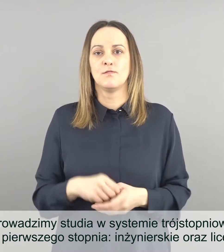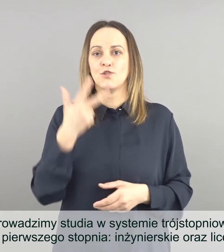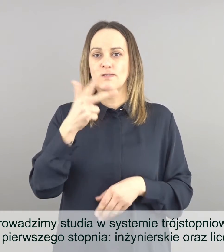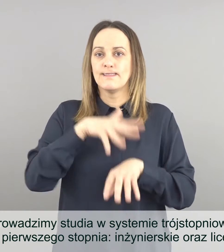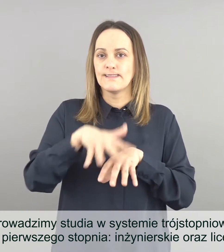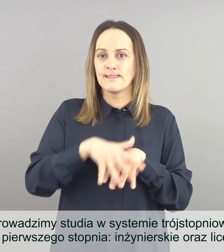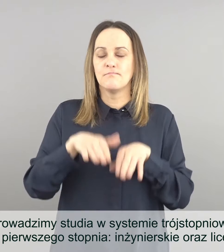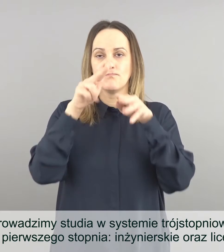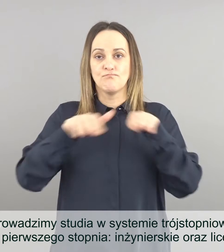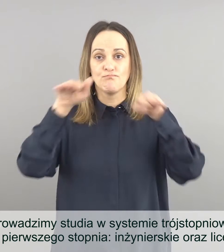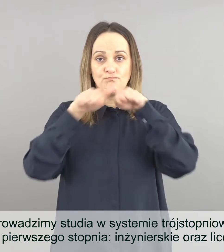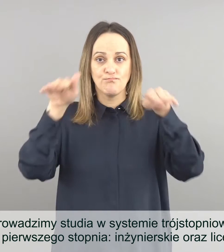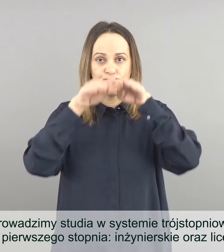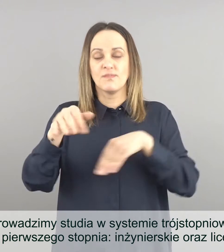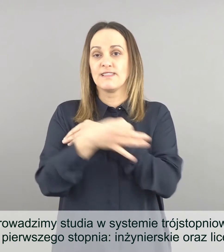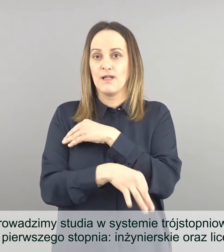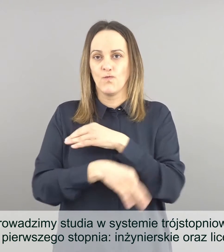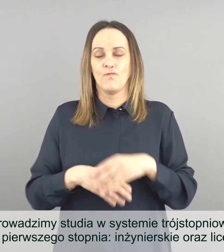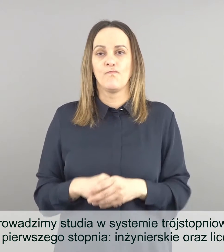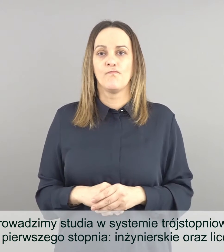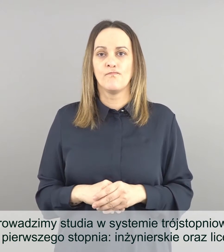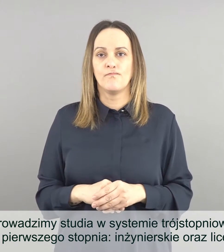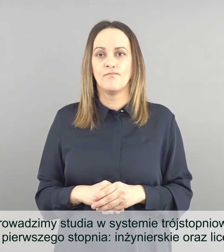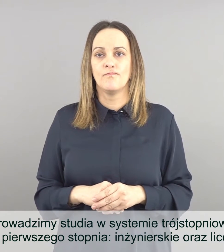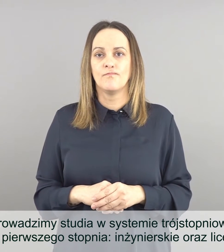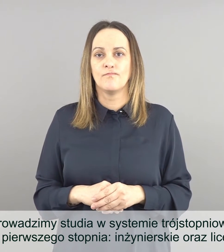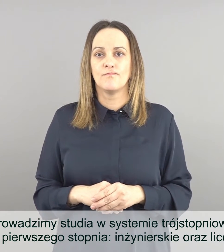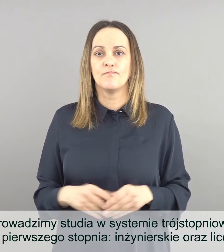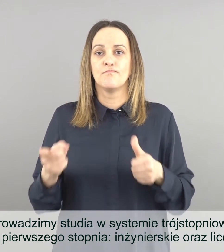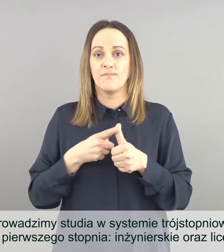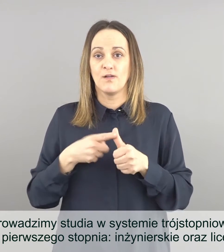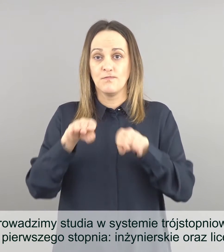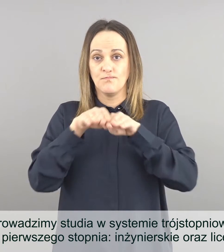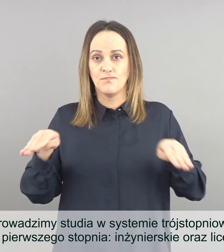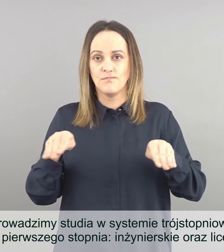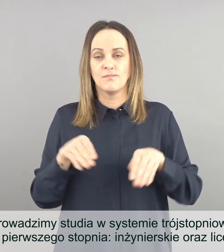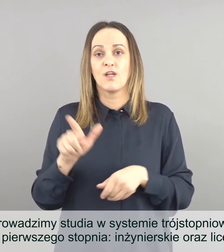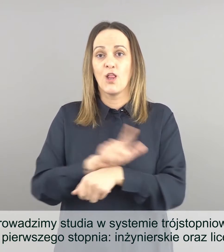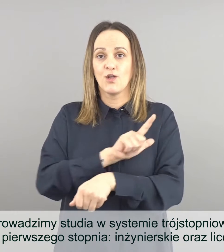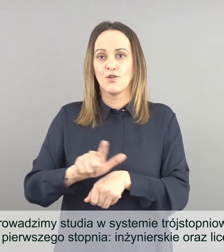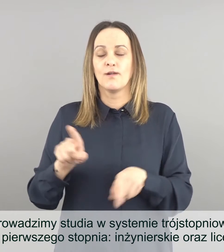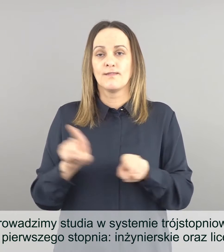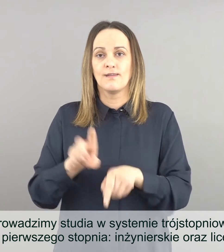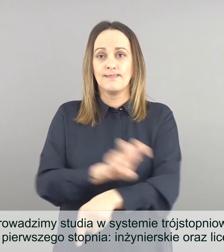studia w systemie trójstopniowym. Studia pierwszego stopnia, inżynierskie oraz licencjackie,